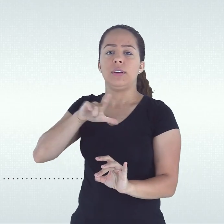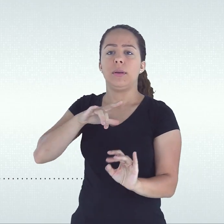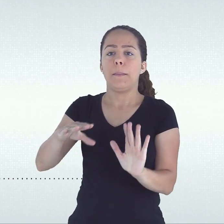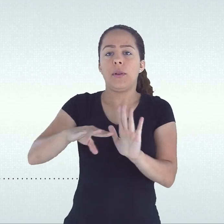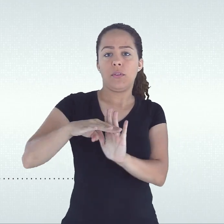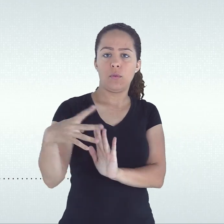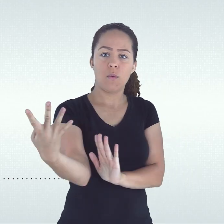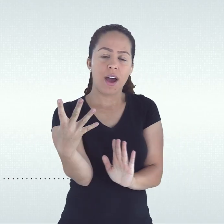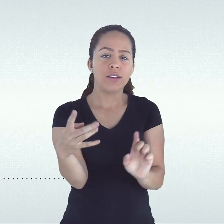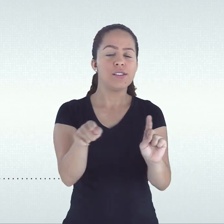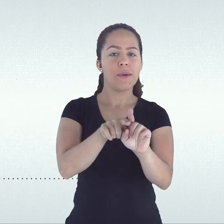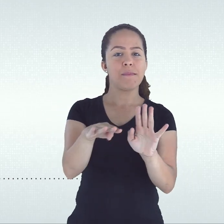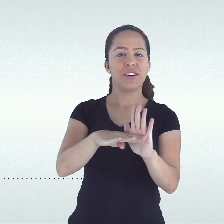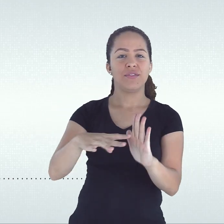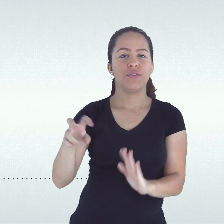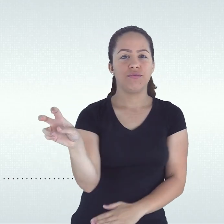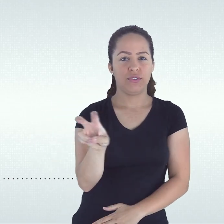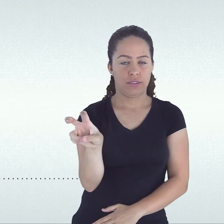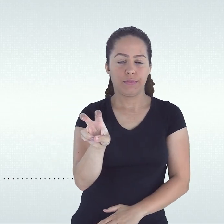4º e 5º